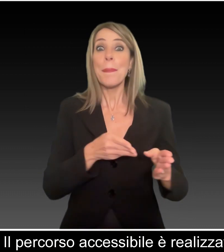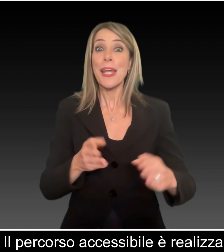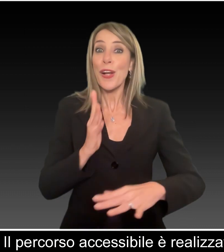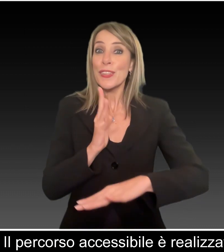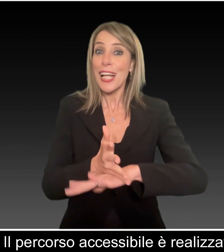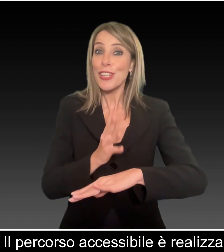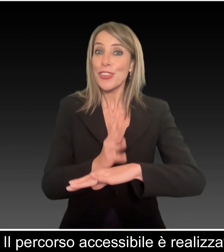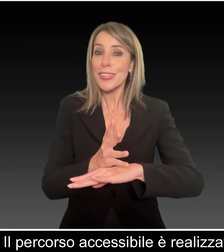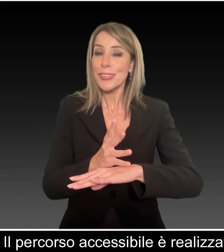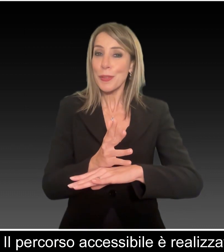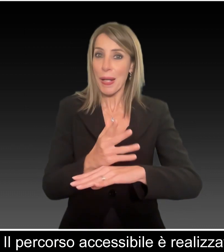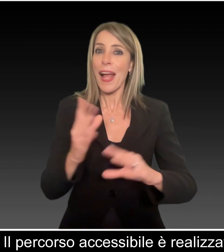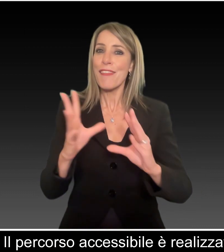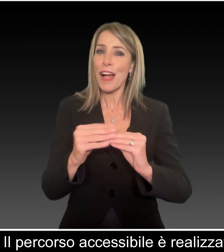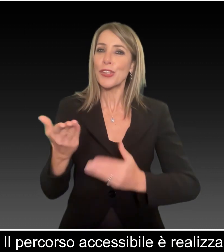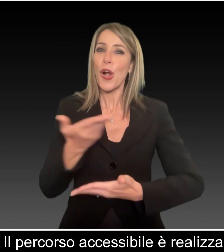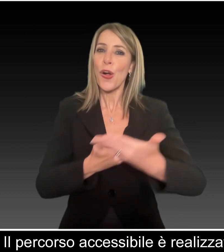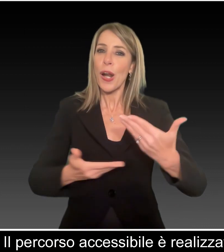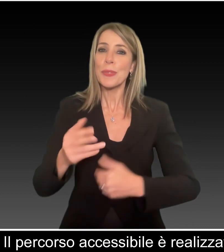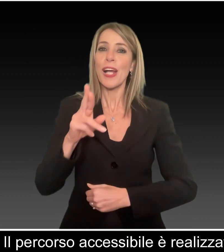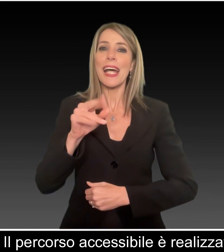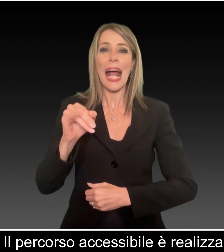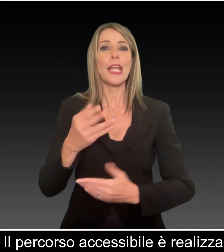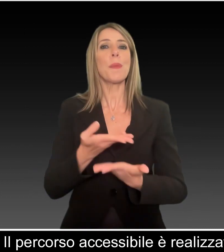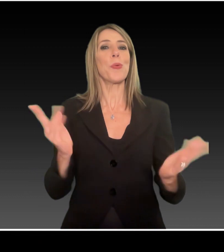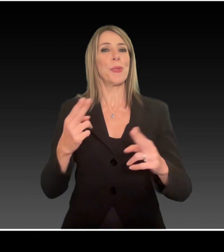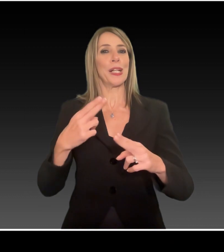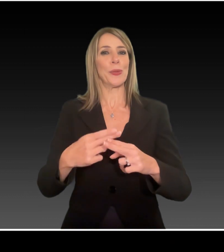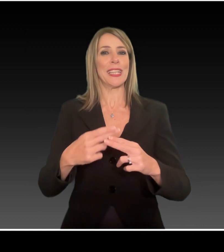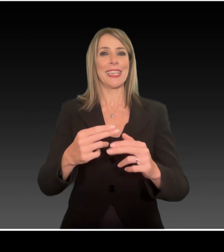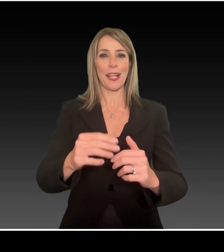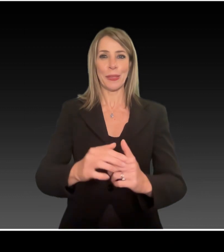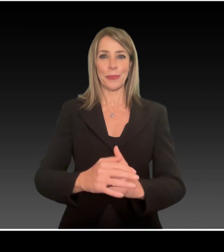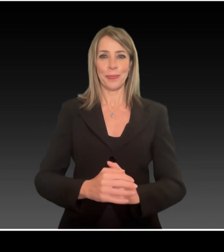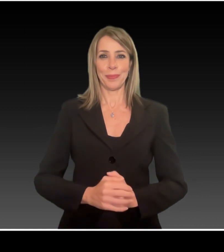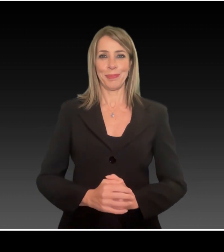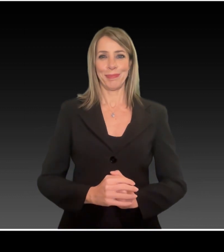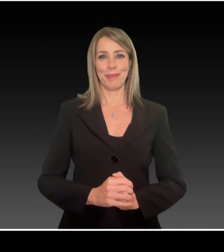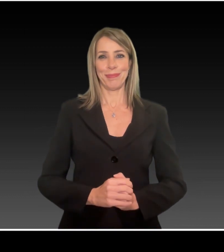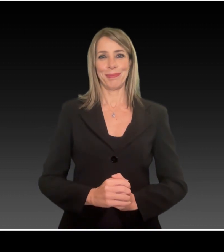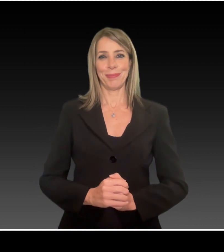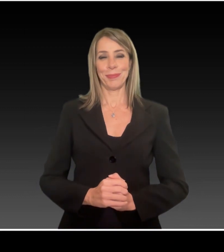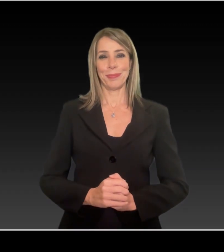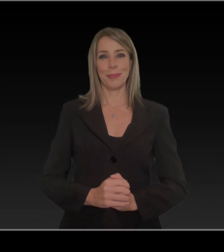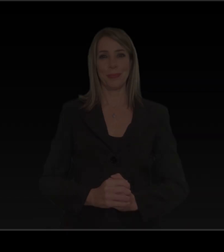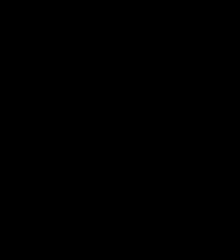Il percorso accessibile è realizzato in collaborazione con RAI Pubblica Utilità.